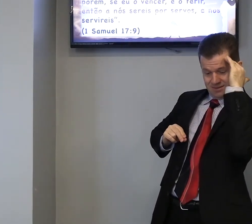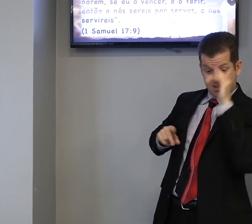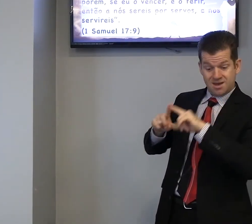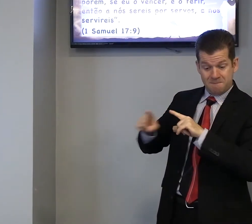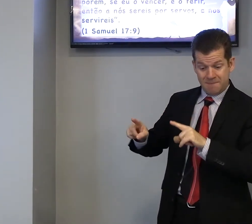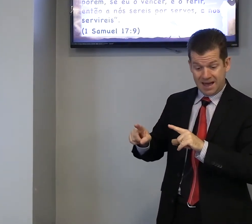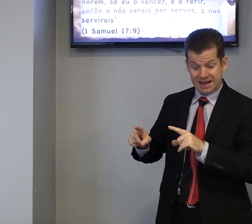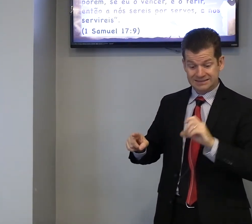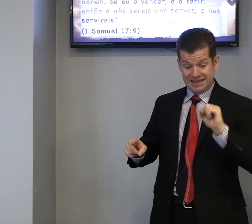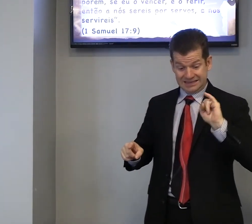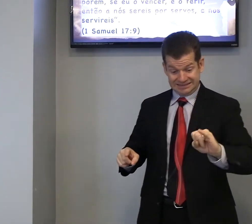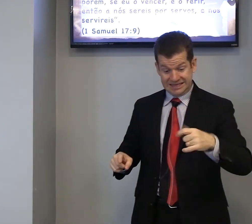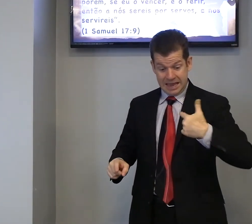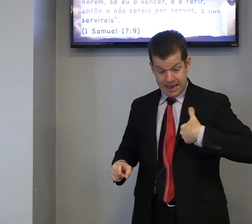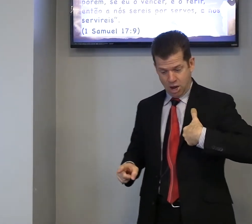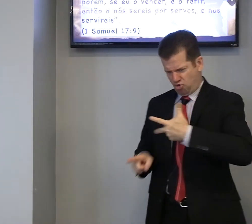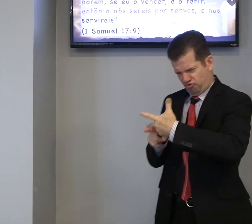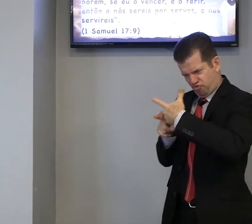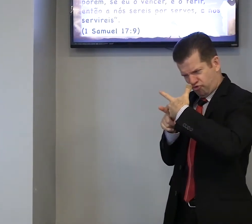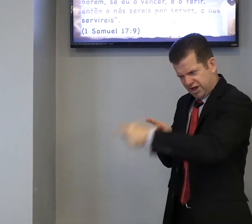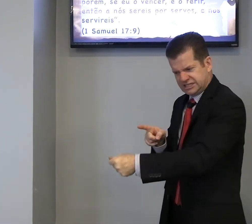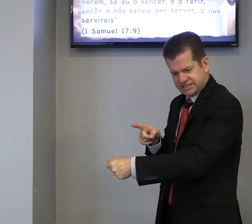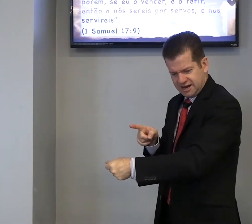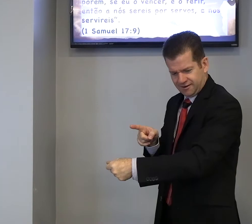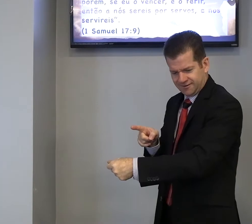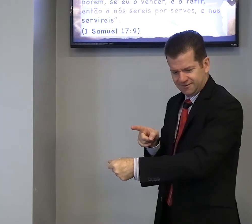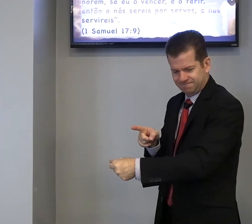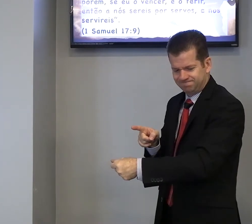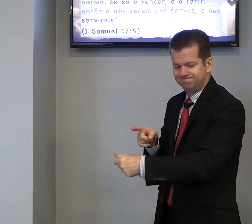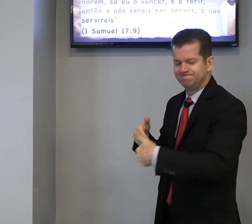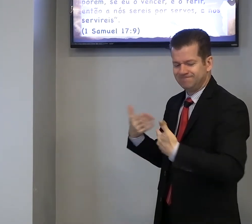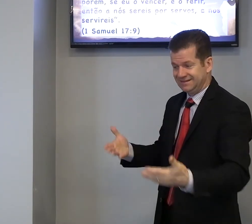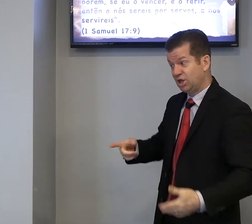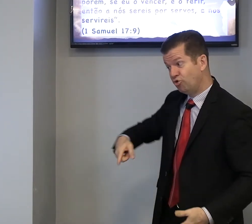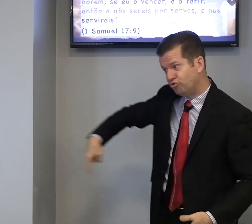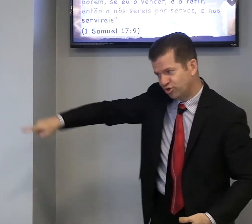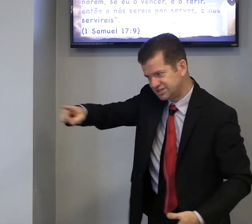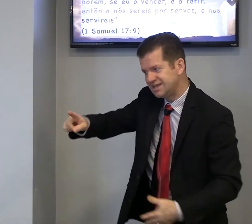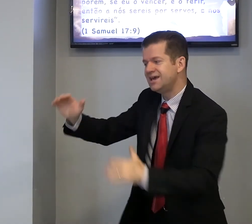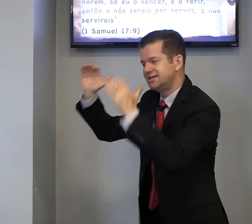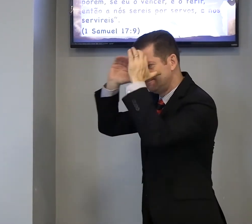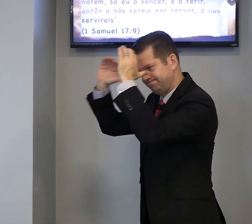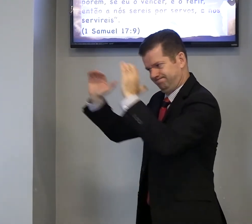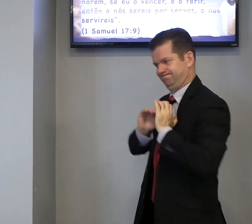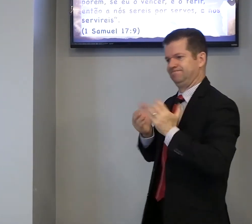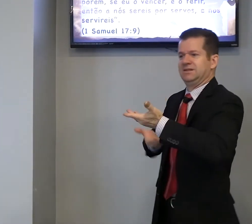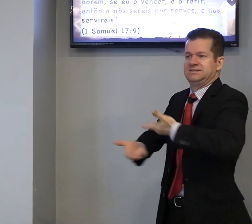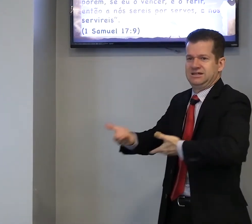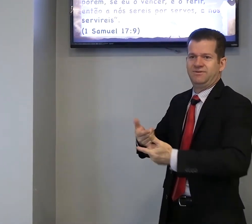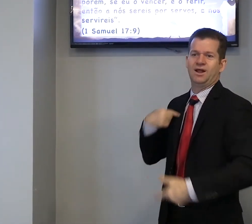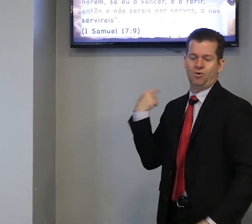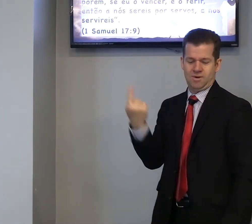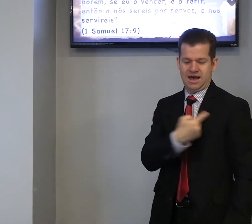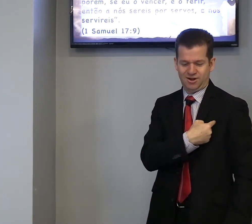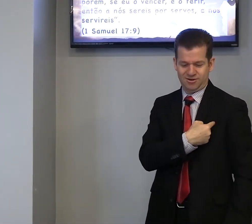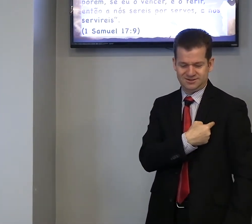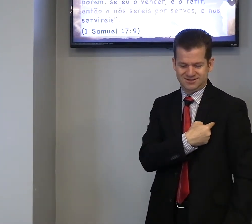mas, se eu, vencer, então, vocês, servirão, a nós,